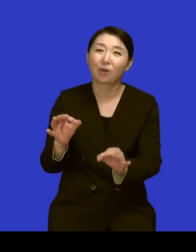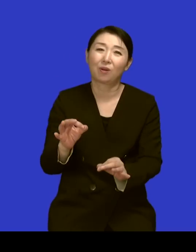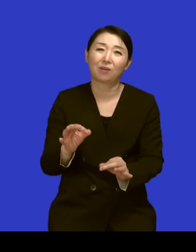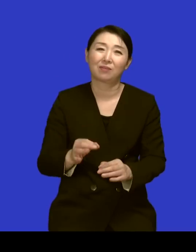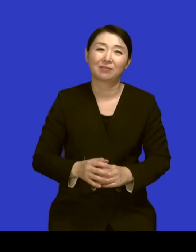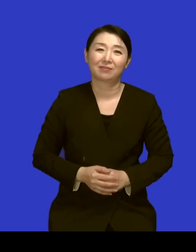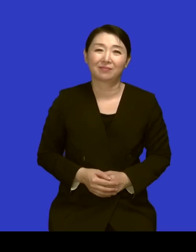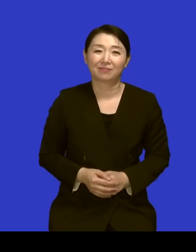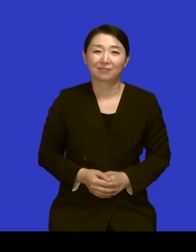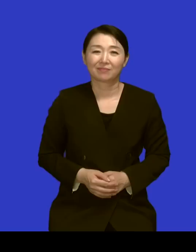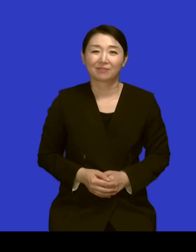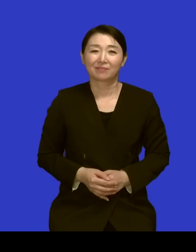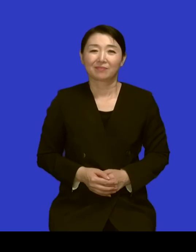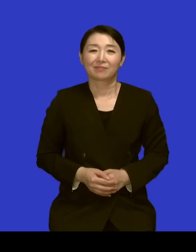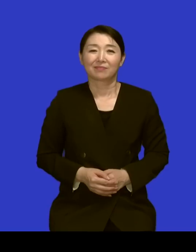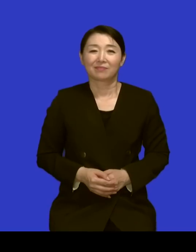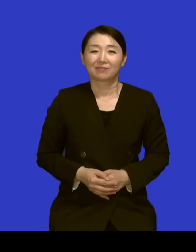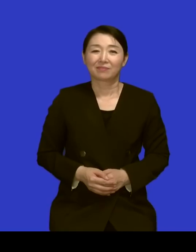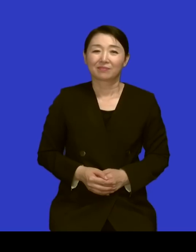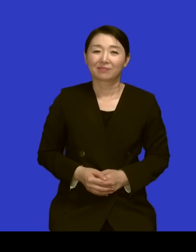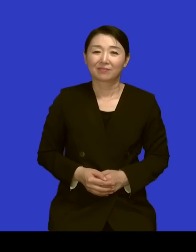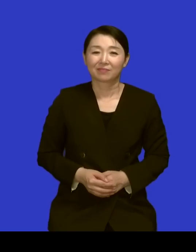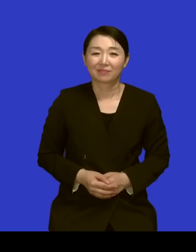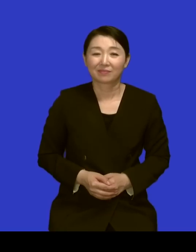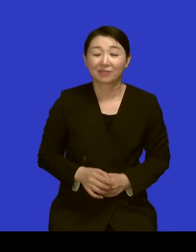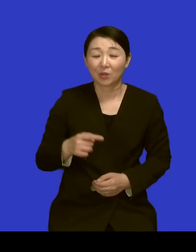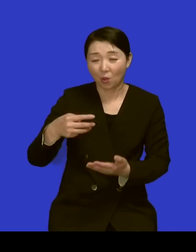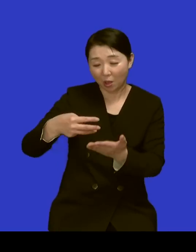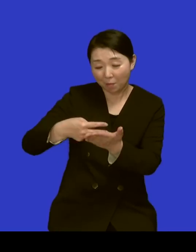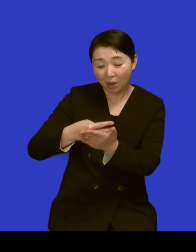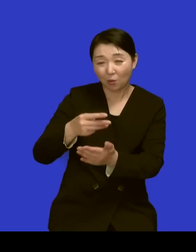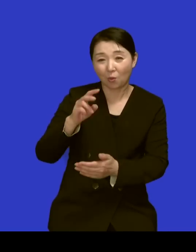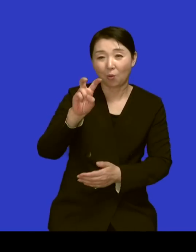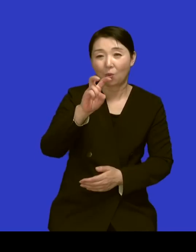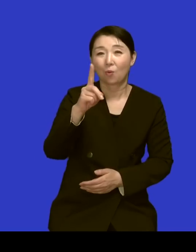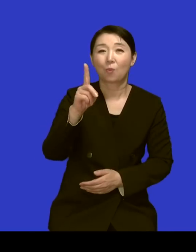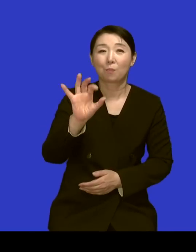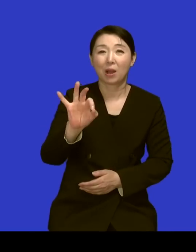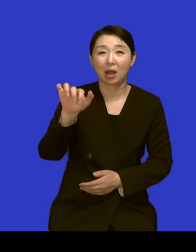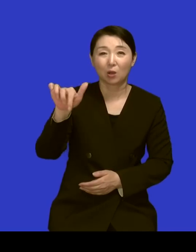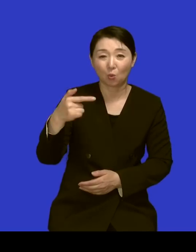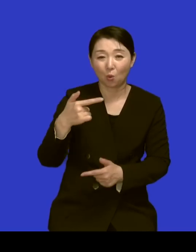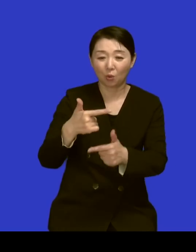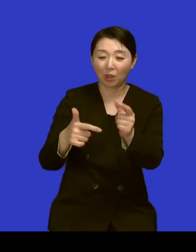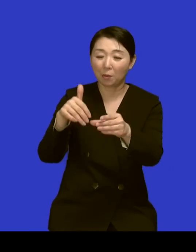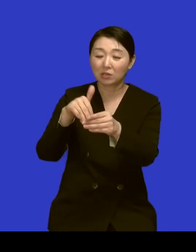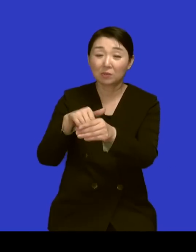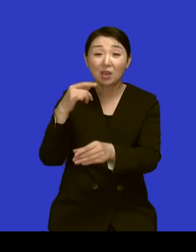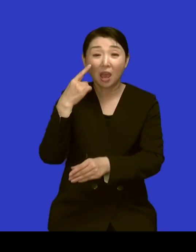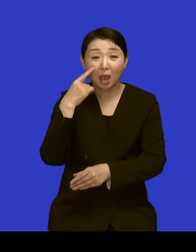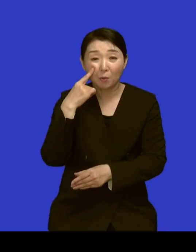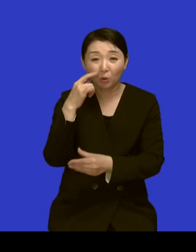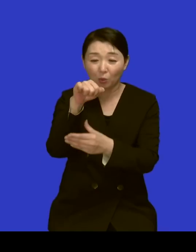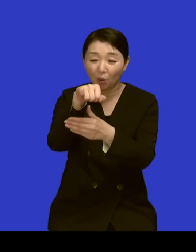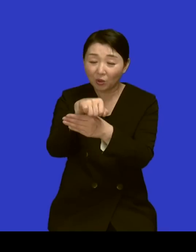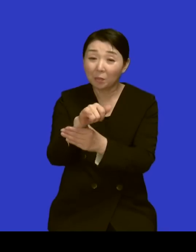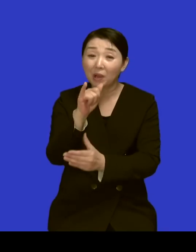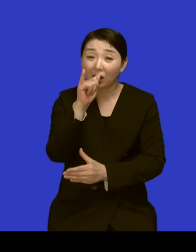그래서 이제 망고나무 심기를 하다가 네 망고나무 심고 이제 열매가 매질냐면 거의 한 6,